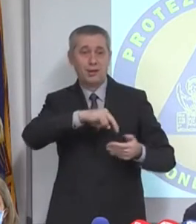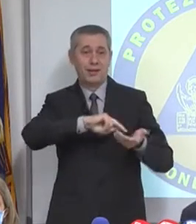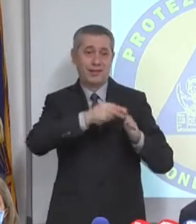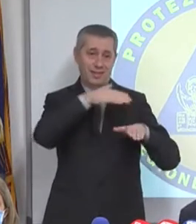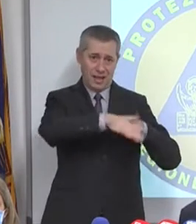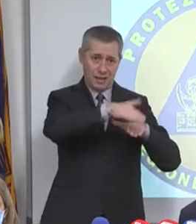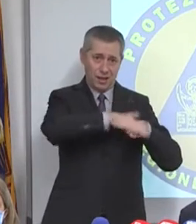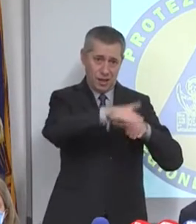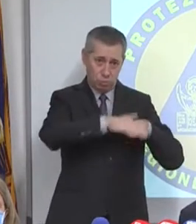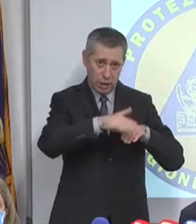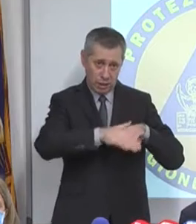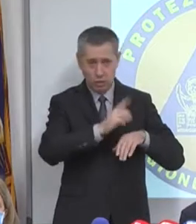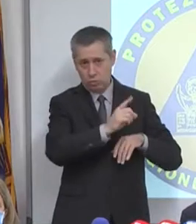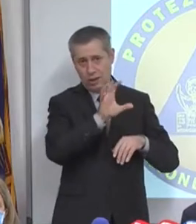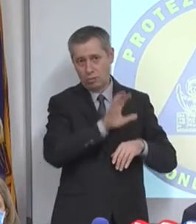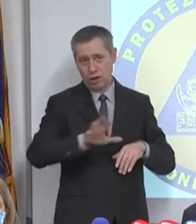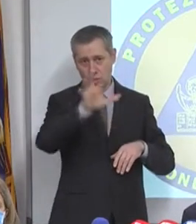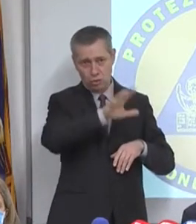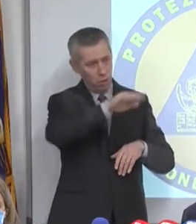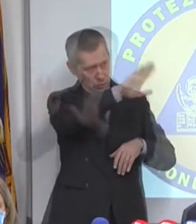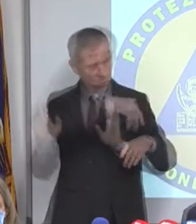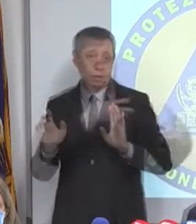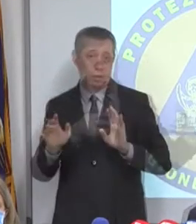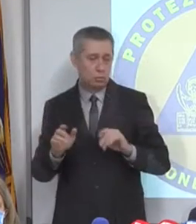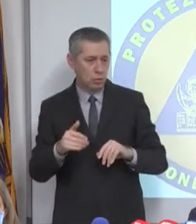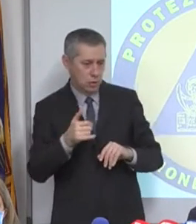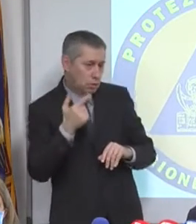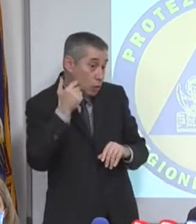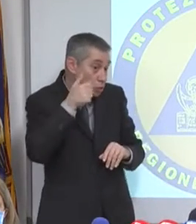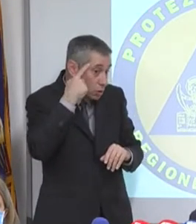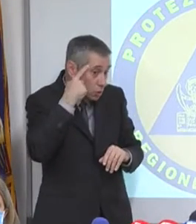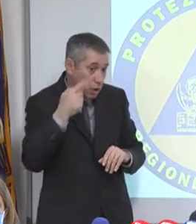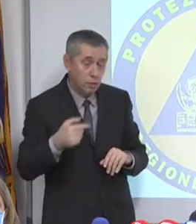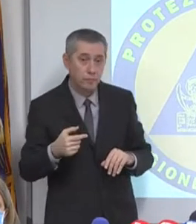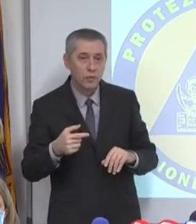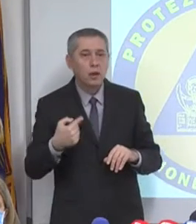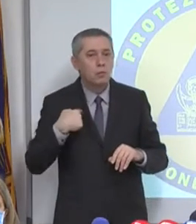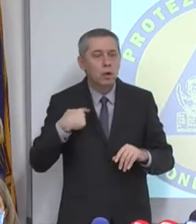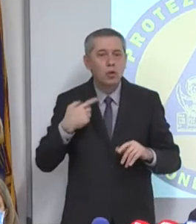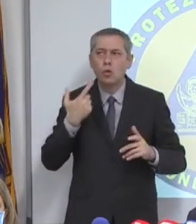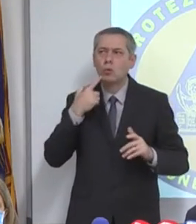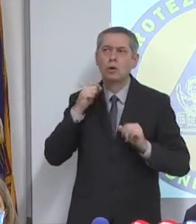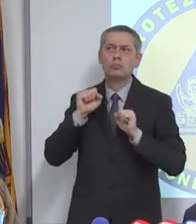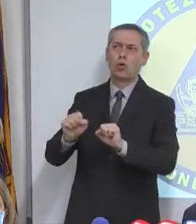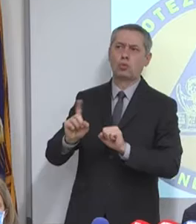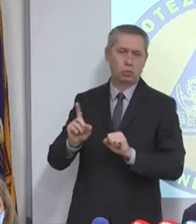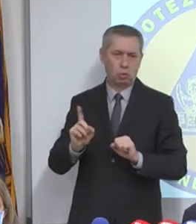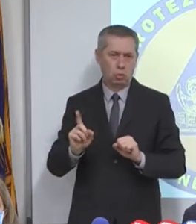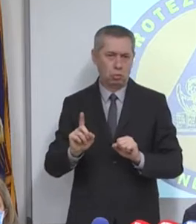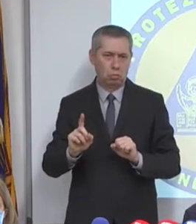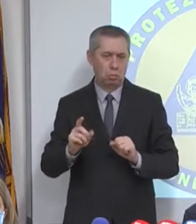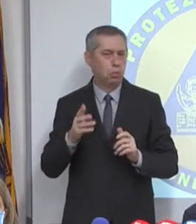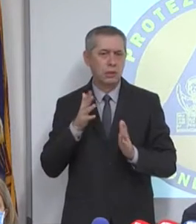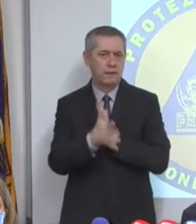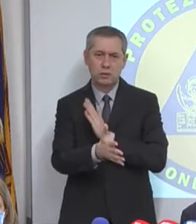qualcun altro vuole invitare qualcun altro sono cose che decide la Commissione. Io non mi sono mai opposto a nulla, c'è la trasparenza fondamentale,